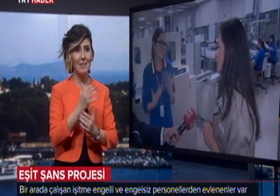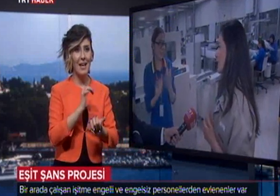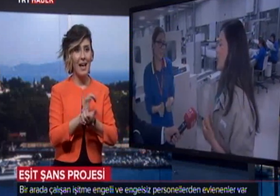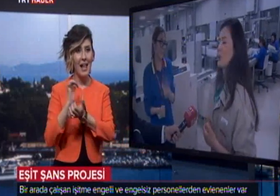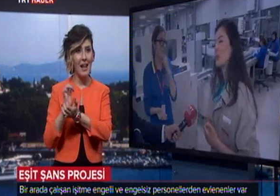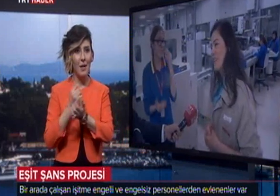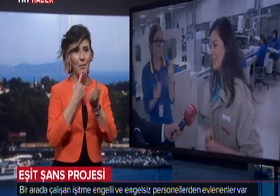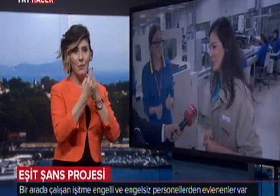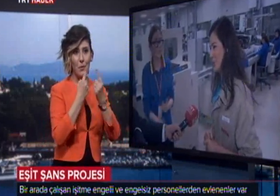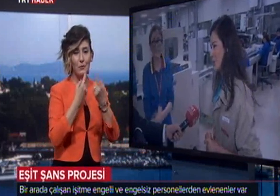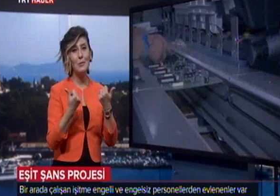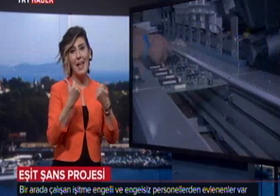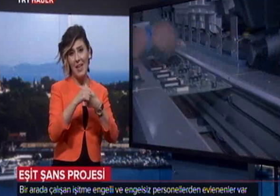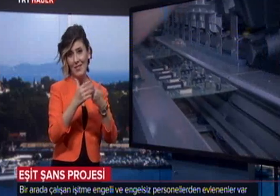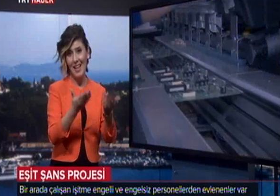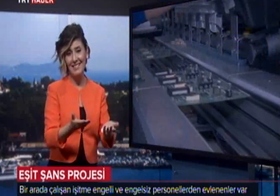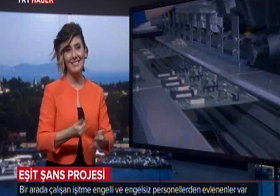Ailelerimizle konuştuk ve evlendik.